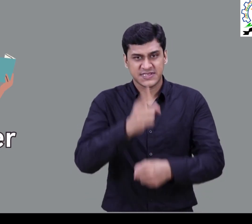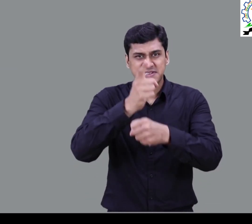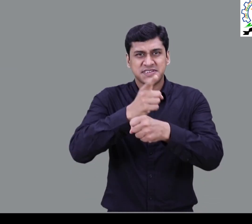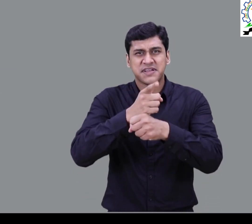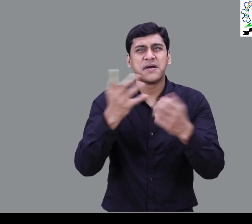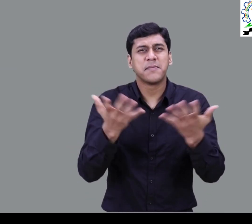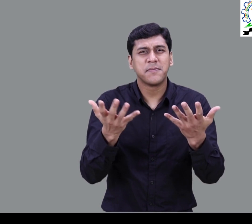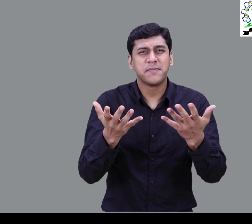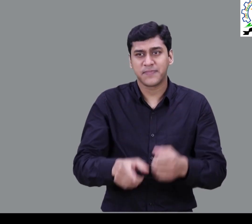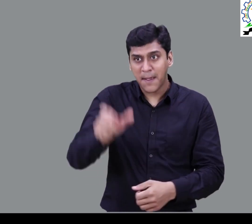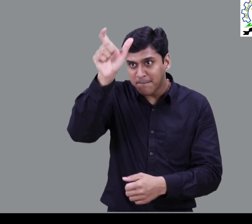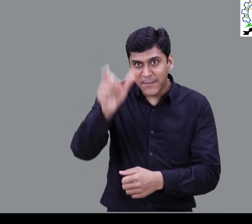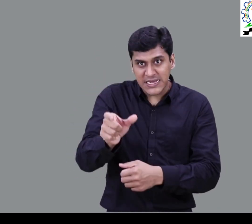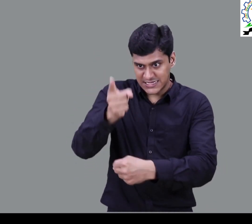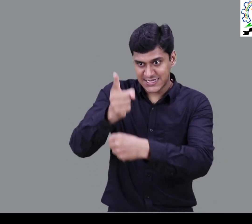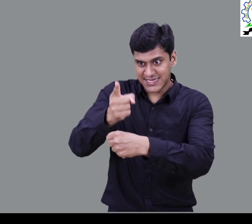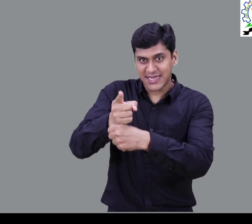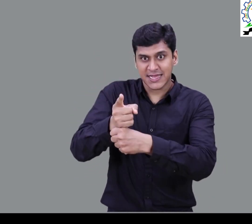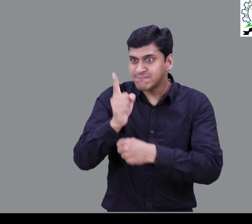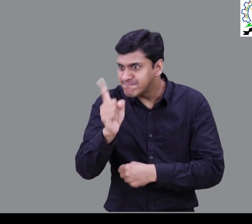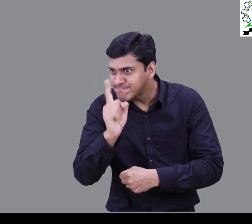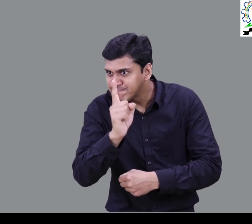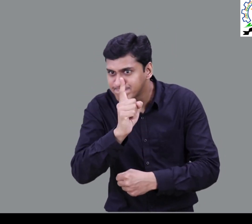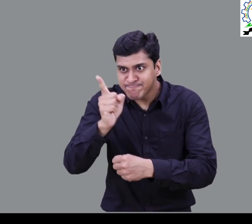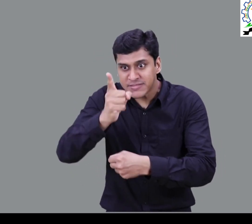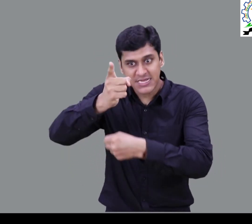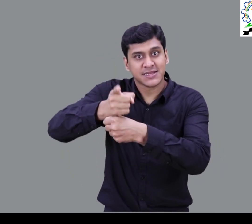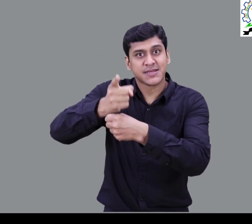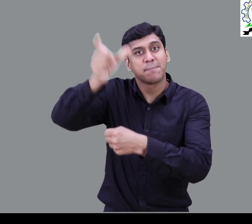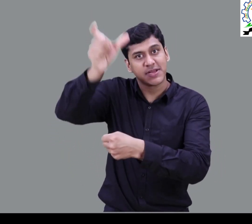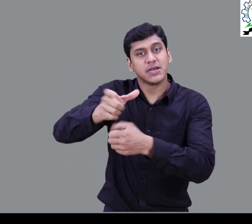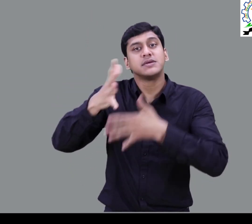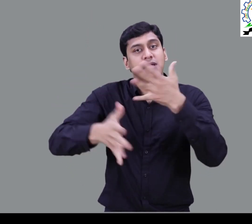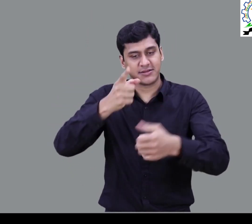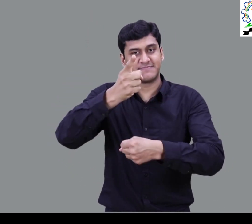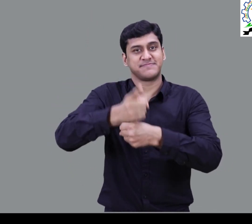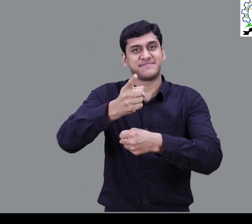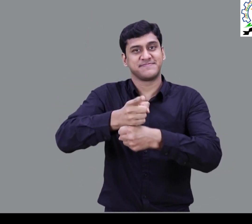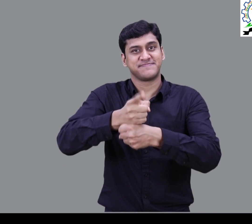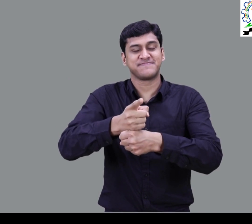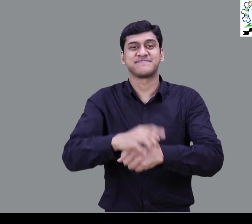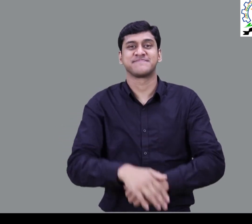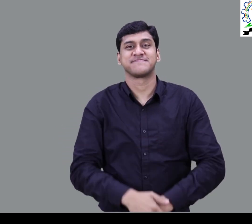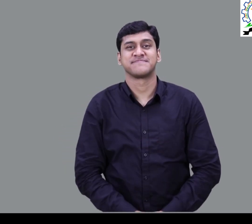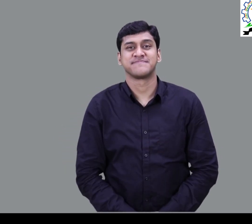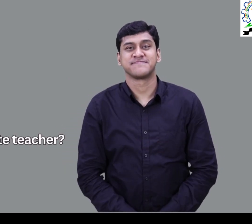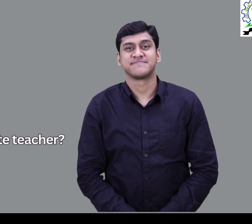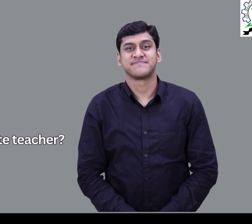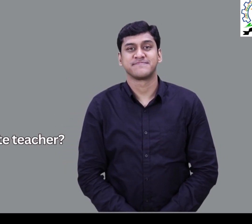अध्यापक का संकेत ऐसे इसलिए क्योंकि अध्यापक हमें पढ़ाते हैं और बहुत कुछ सिखाते हैं इसलिए संकेत भी ऐसे ही